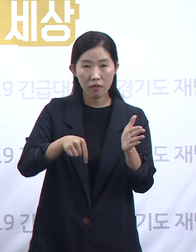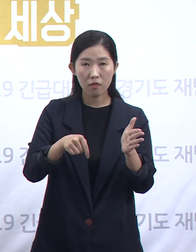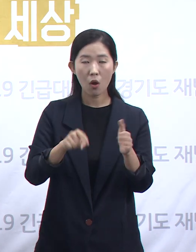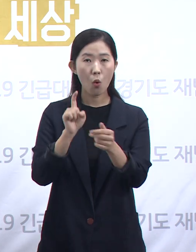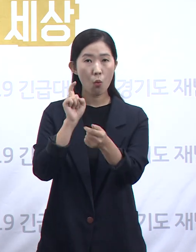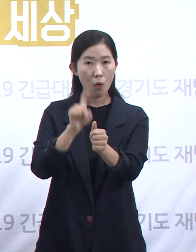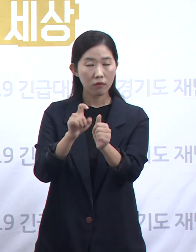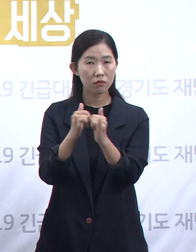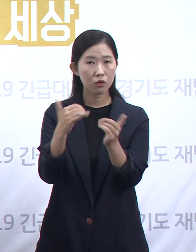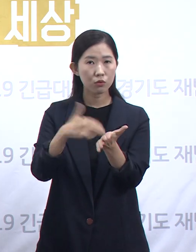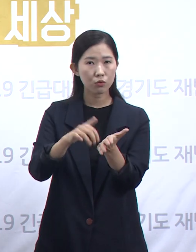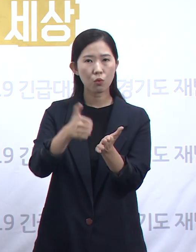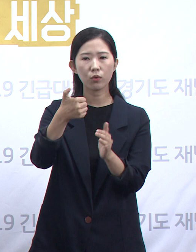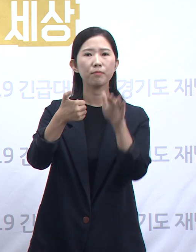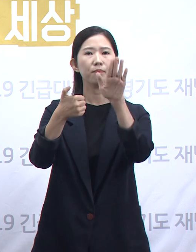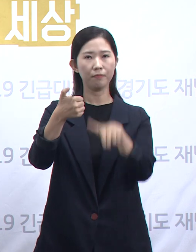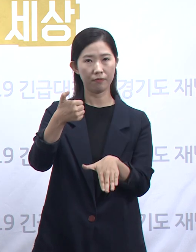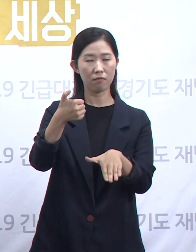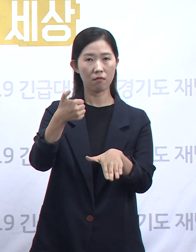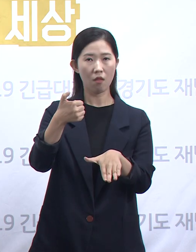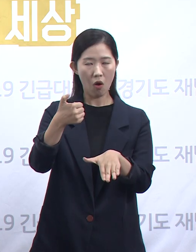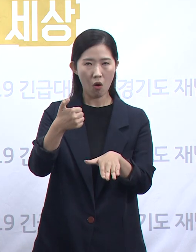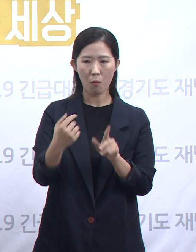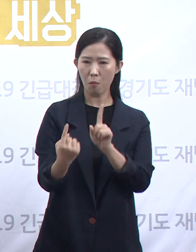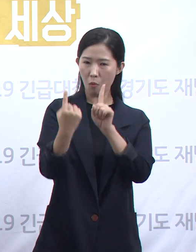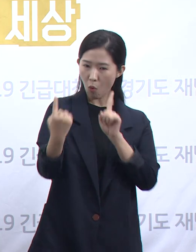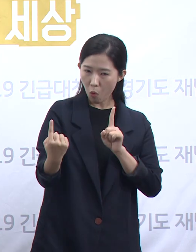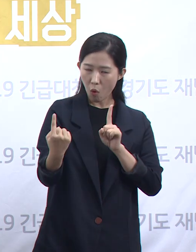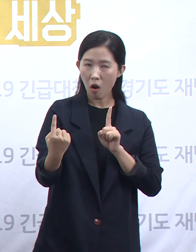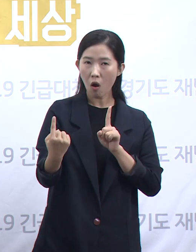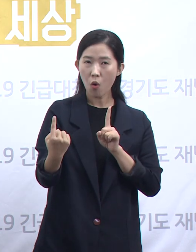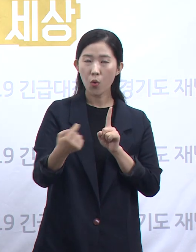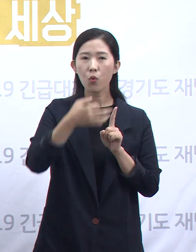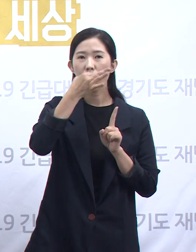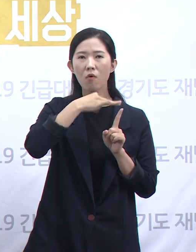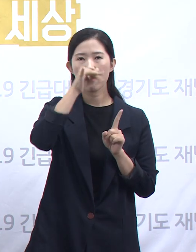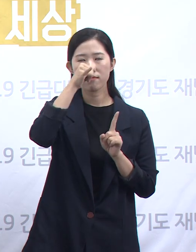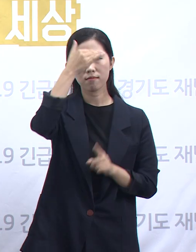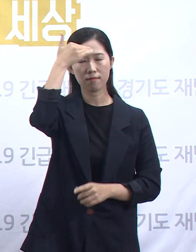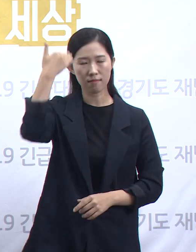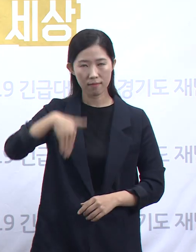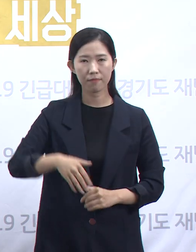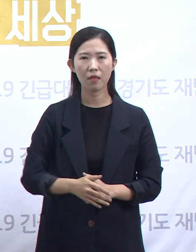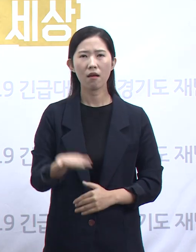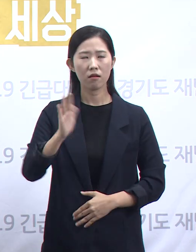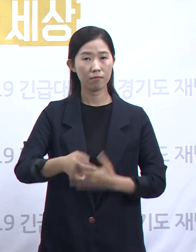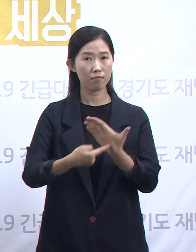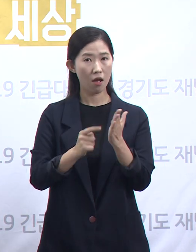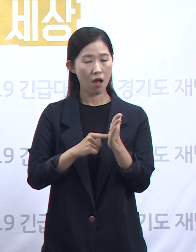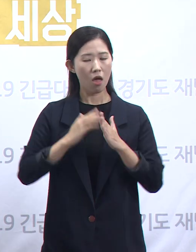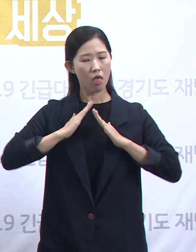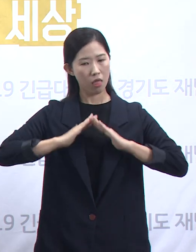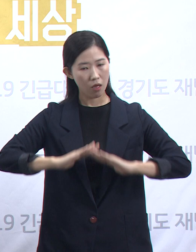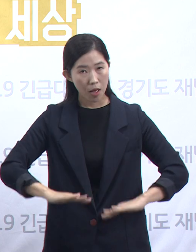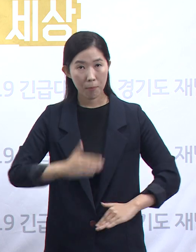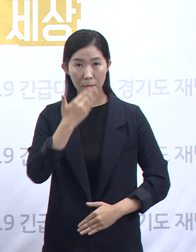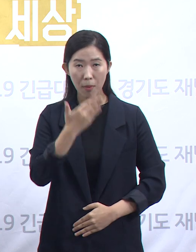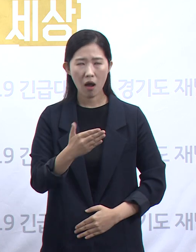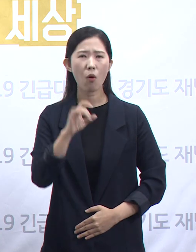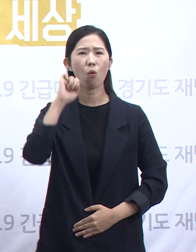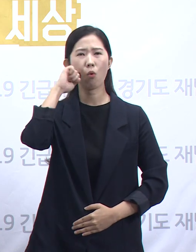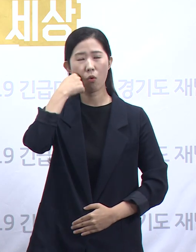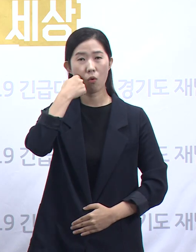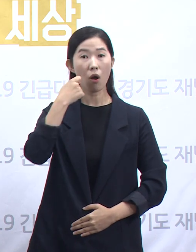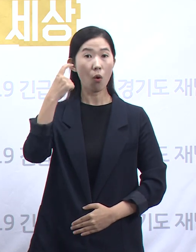거리 두기 실천 효과가 나타내는 것 같아 다행입니다. 하지만 아직 마음을 완전히 놓을 수는 없습니다. 통계자료를